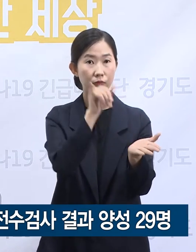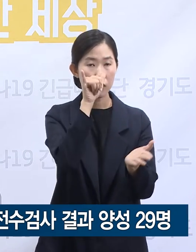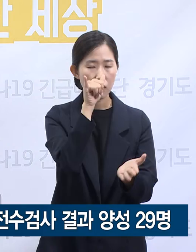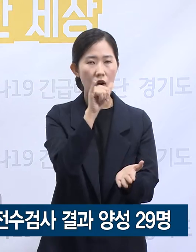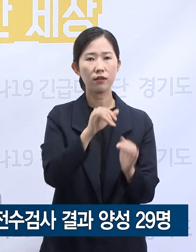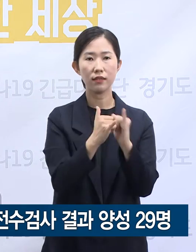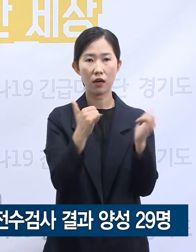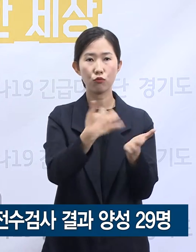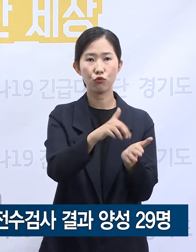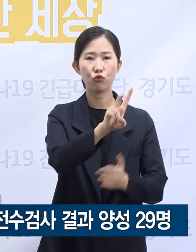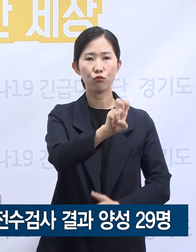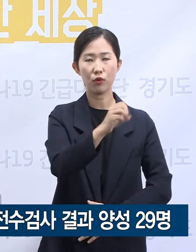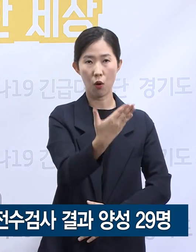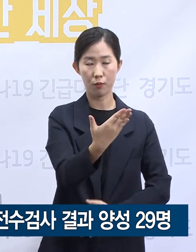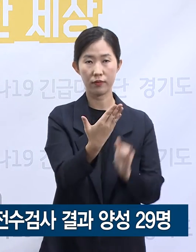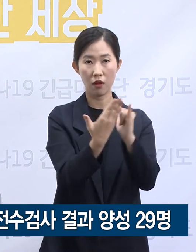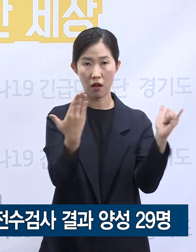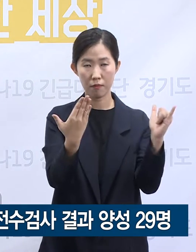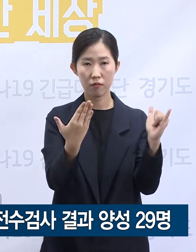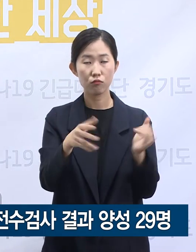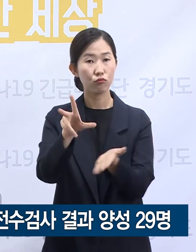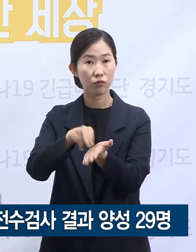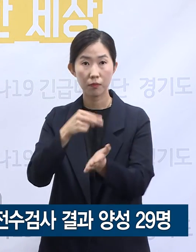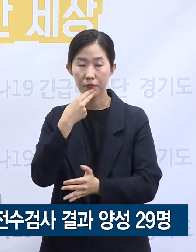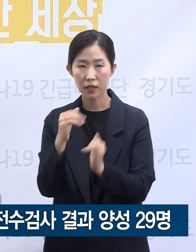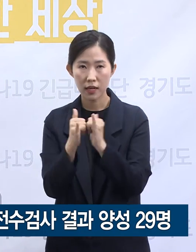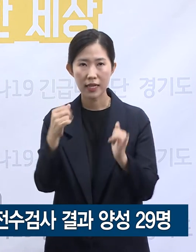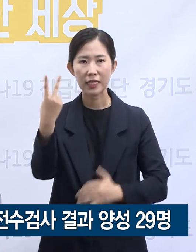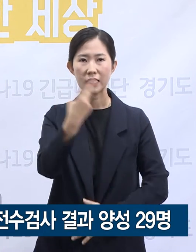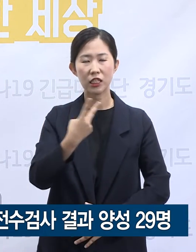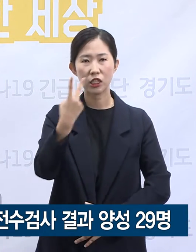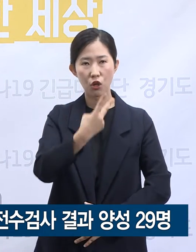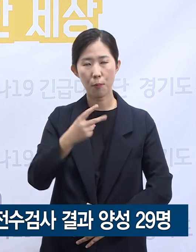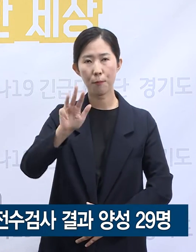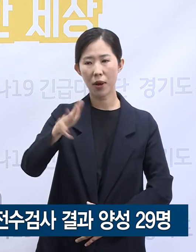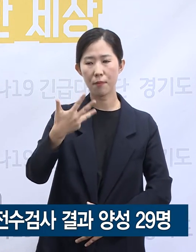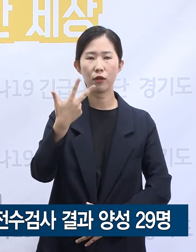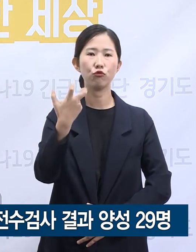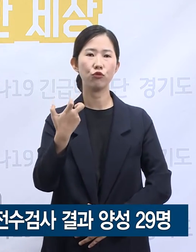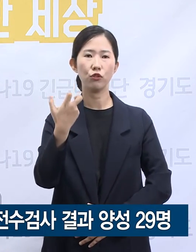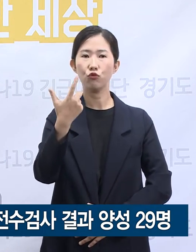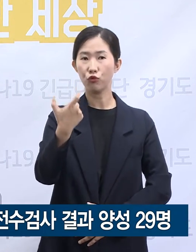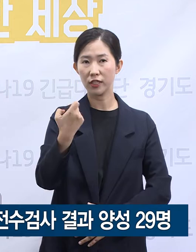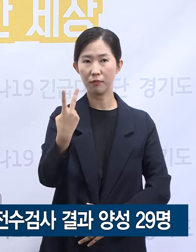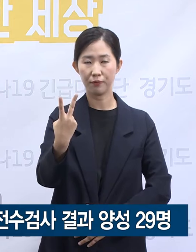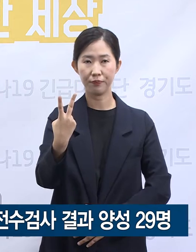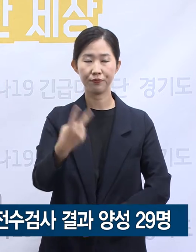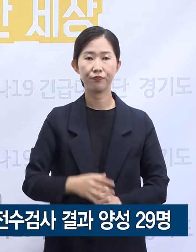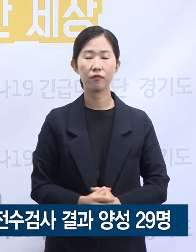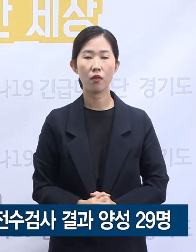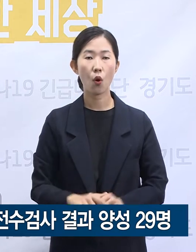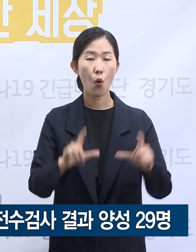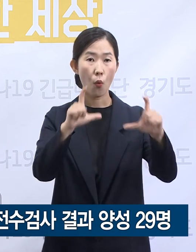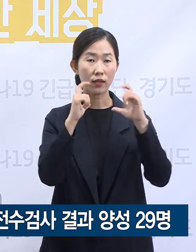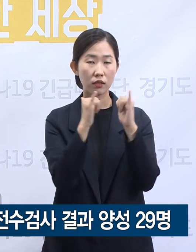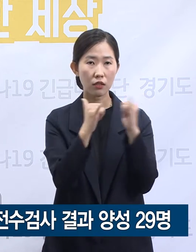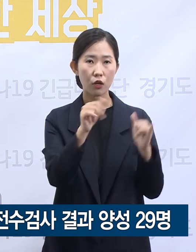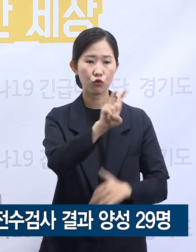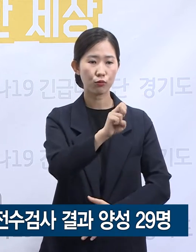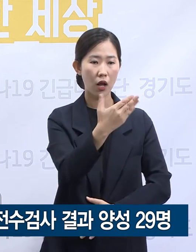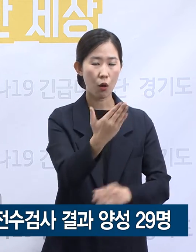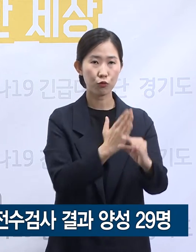29명이며 음성이 2,862명입니다. 확진자 29명 중 도내 확진자는